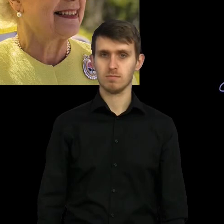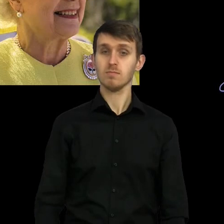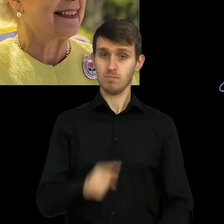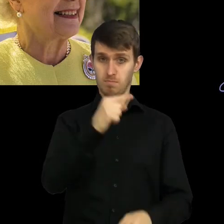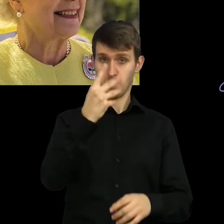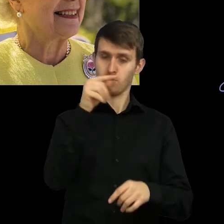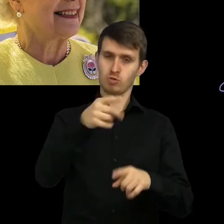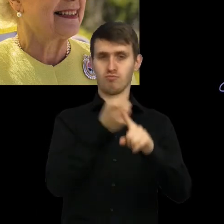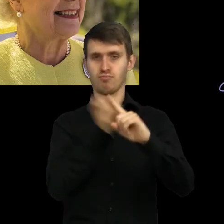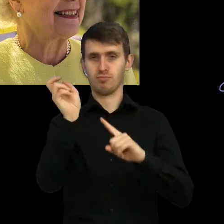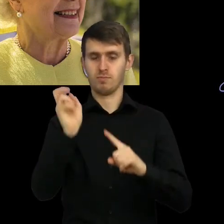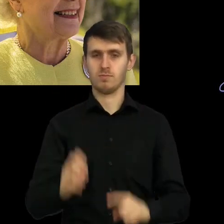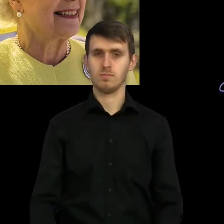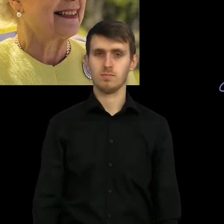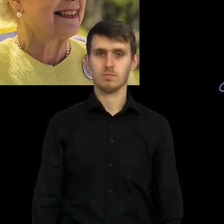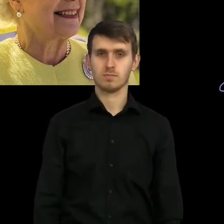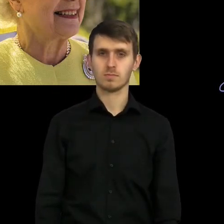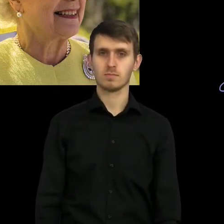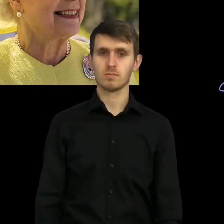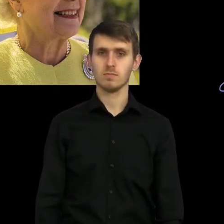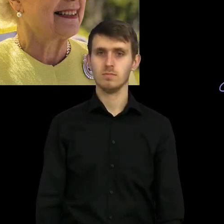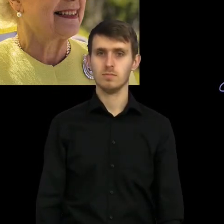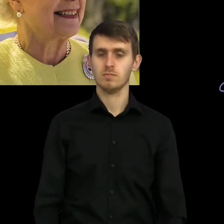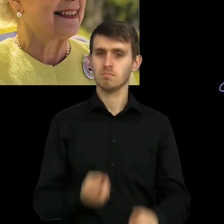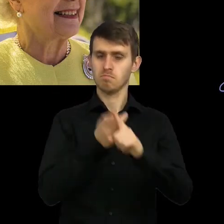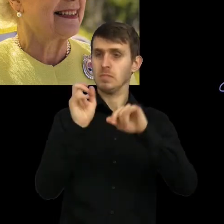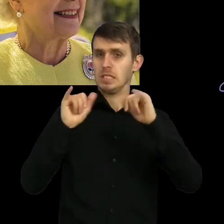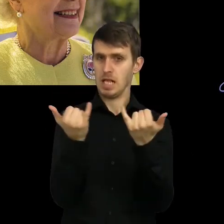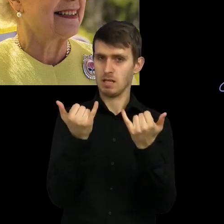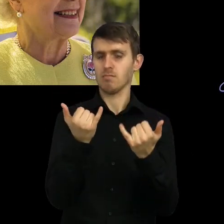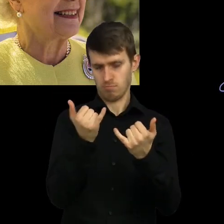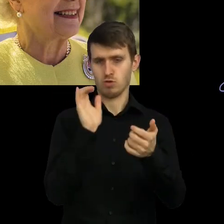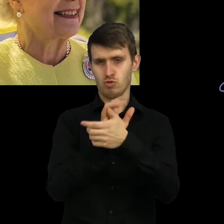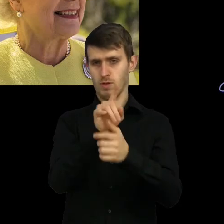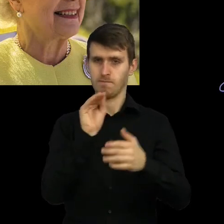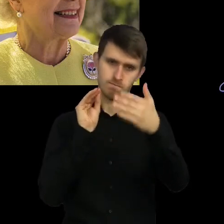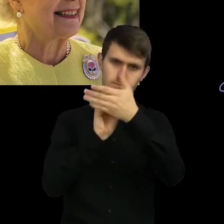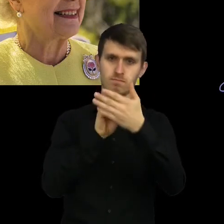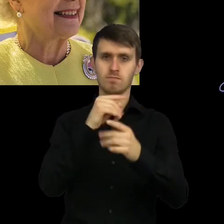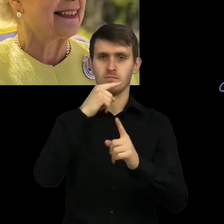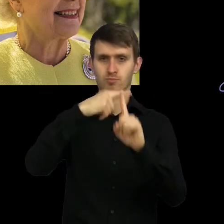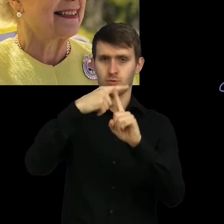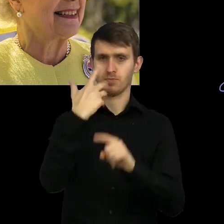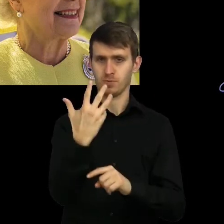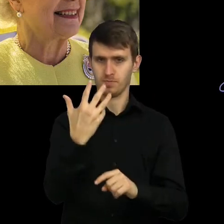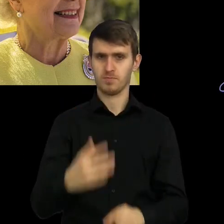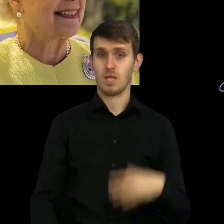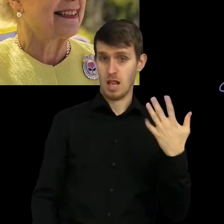musimy się jakoś pozbyć minus 5. Najlepszym sposobem pozbycia się minus 5 jest dodanie 5. I tak zrobimy. Dodaję